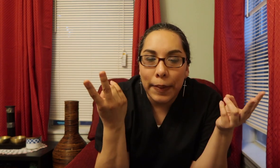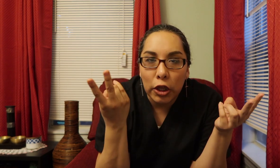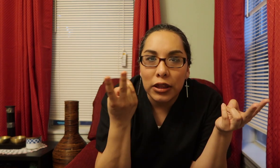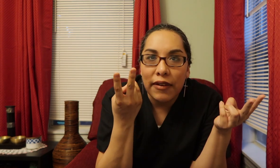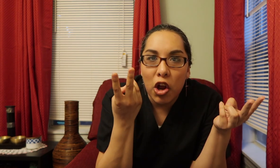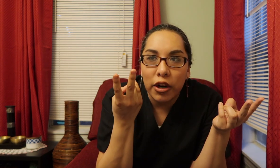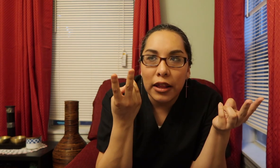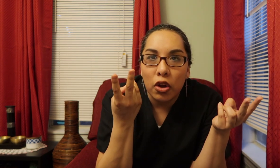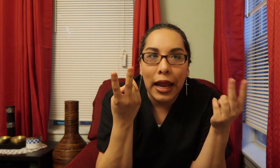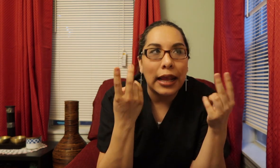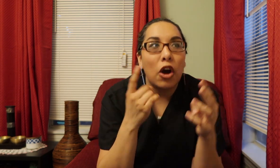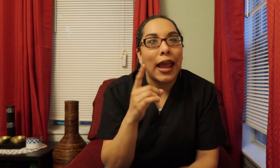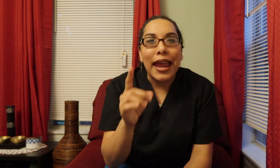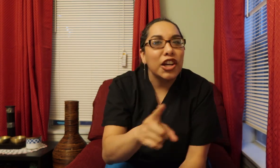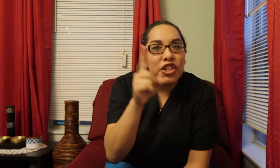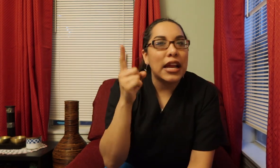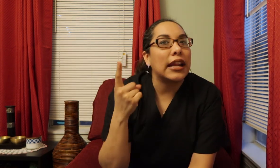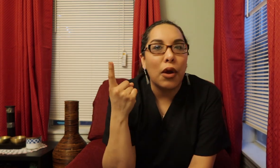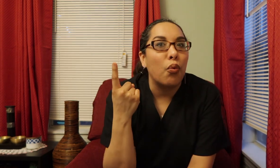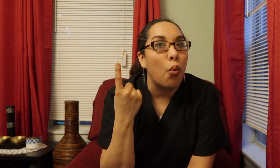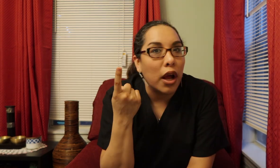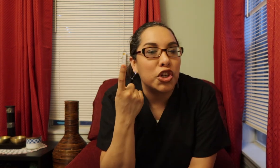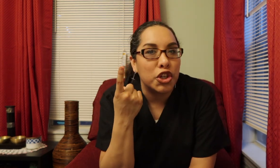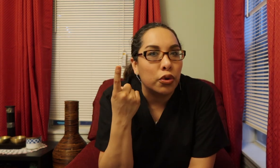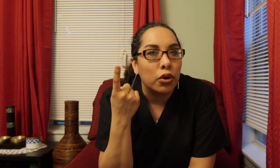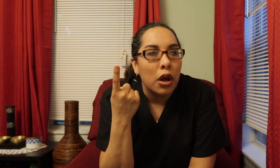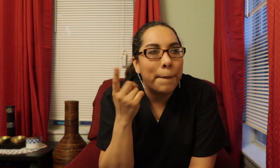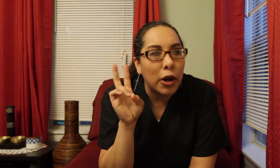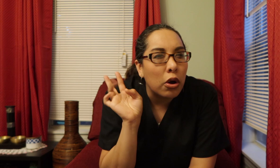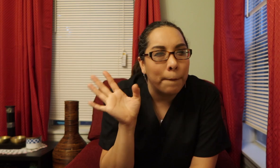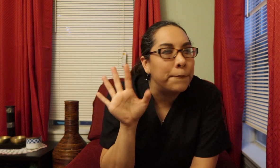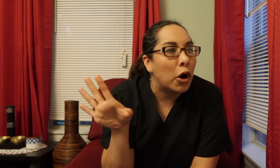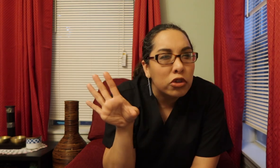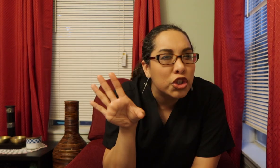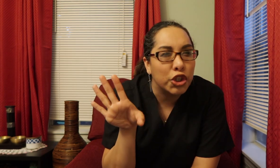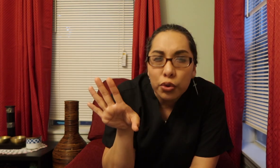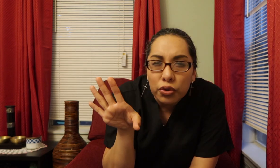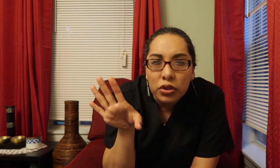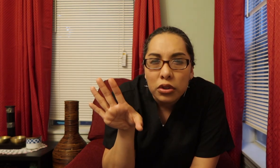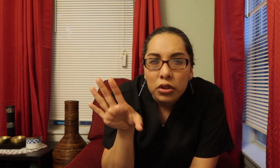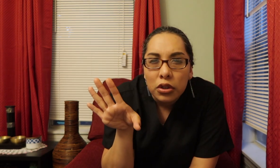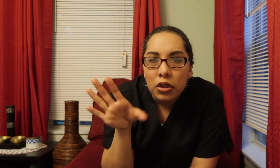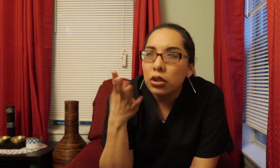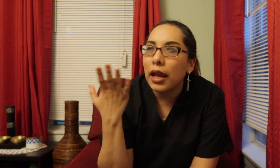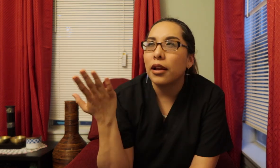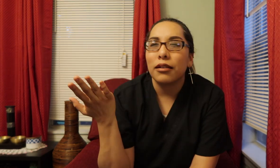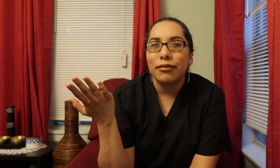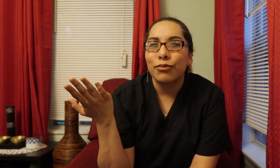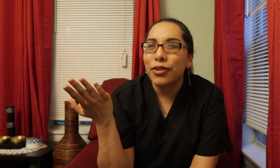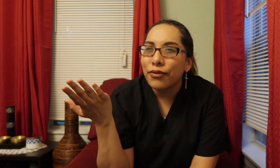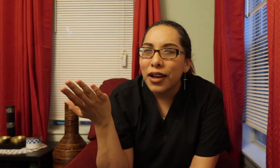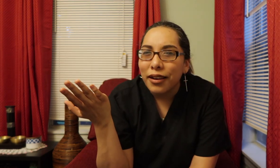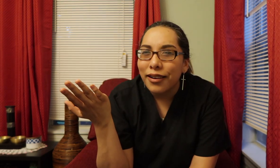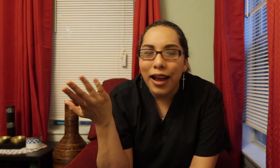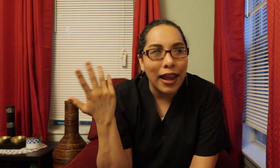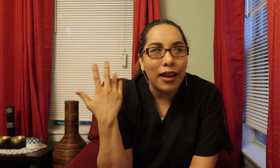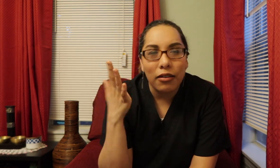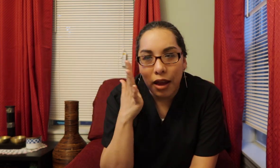zapatos Que estaba corriendo Like, ok I understand Que one shoe Pero Both shoes Like I don't